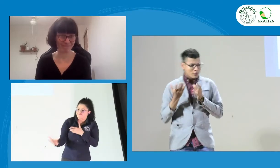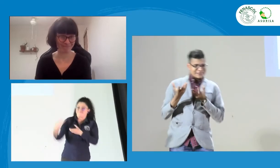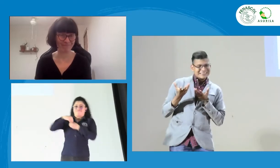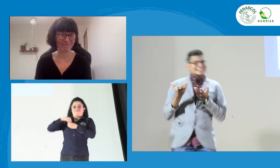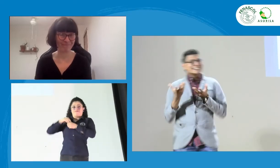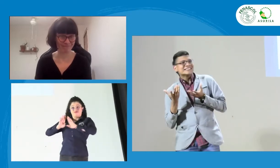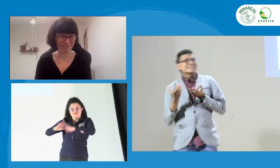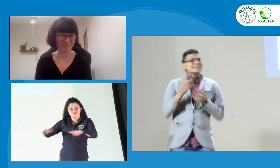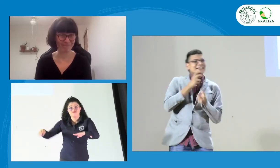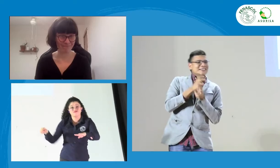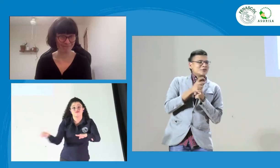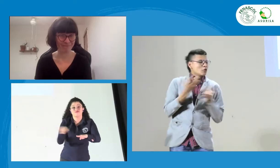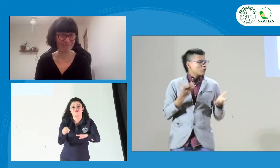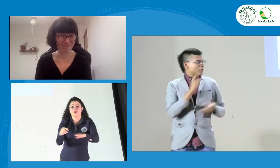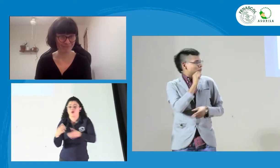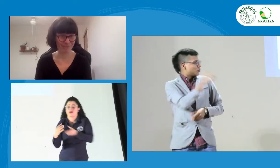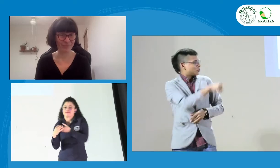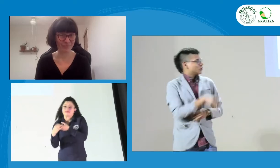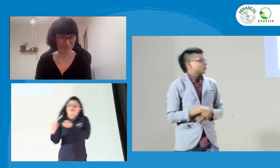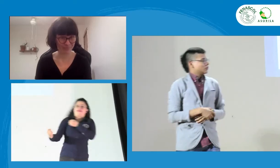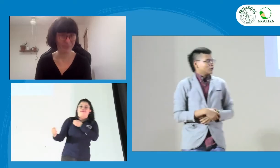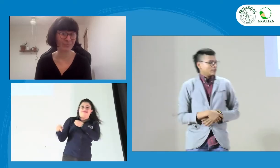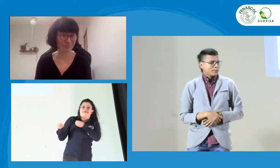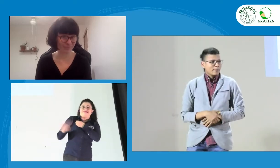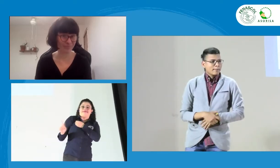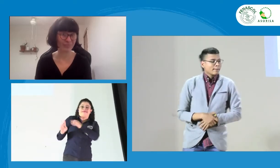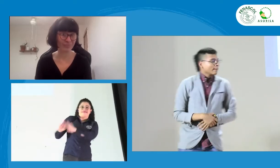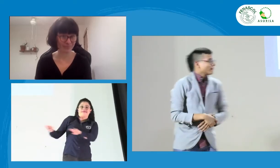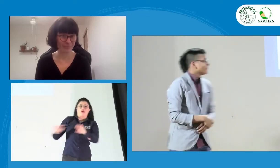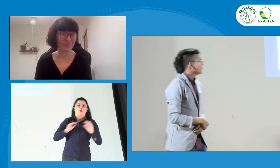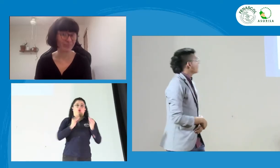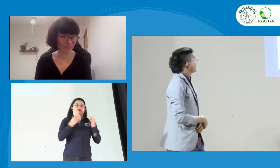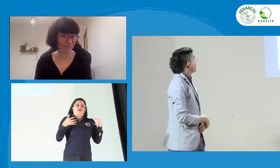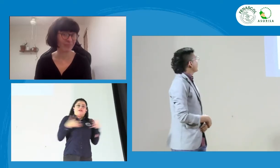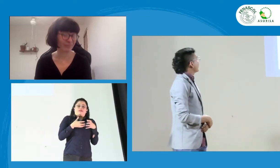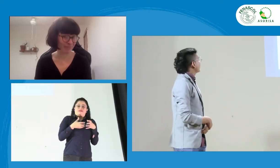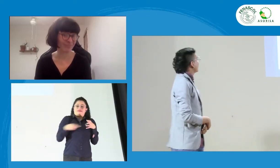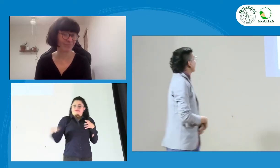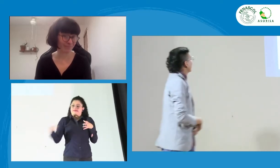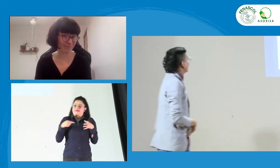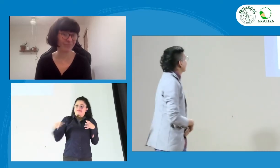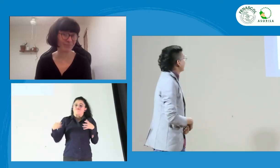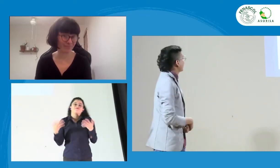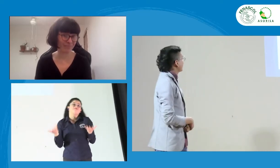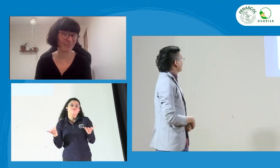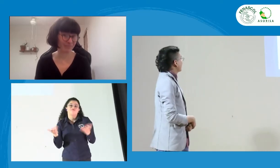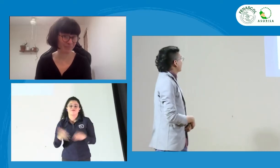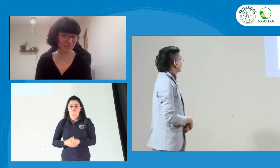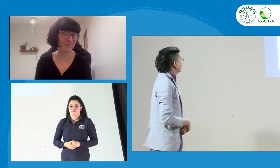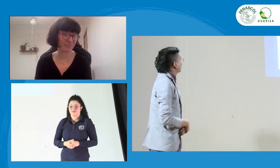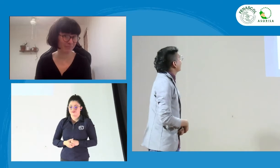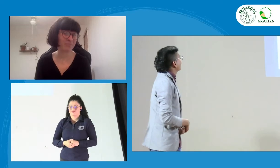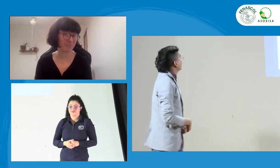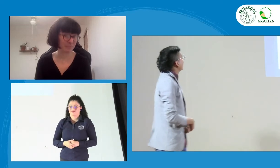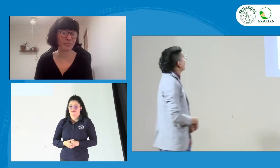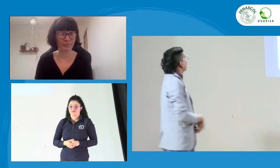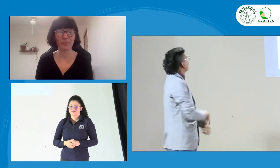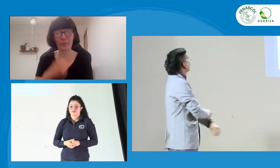importante esta unión? Entonces, porque veo que es un poco complejo. Entonces, esa es mi pregunta. Gracias. Gracias.